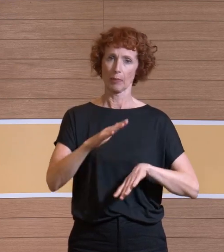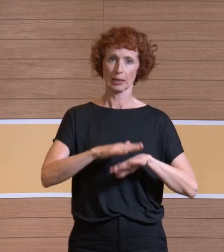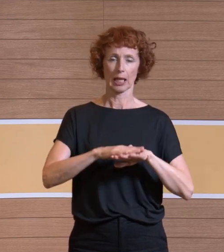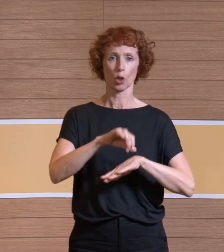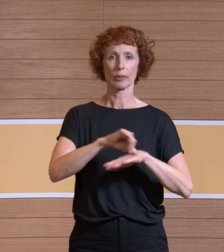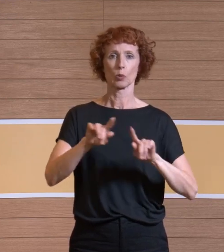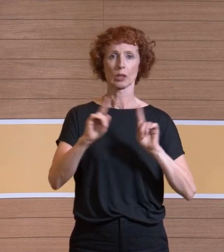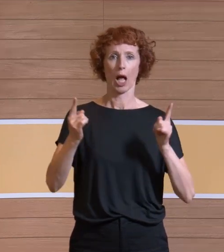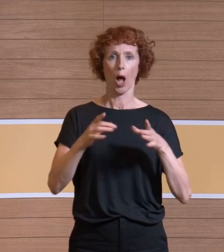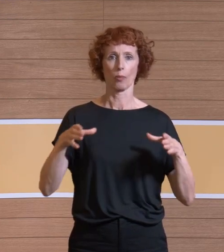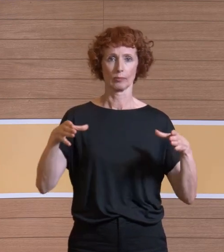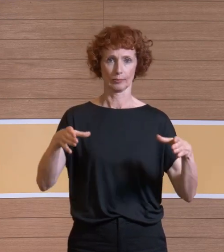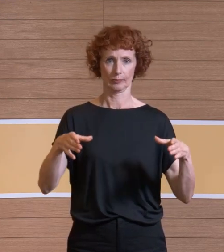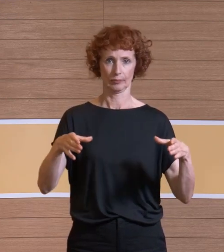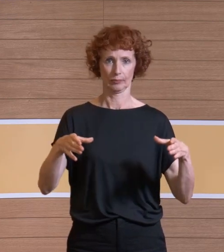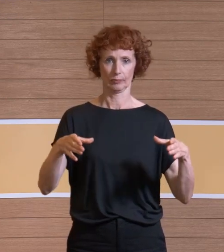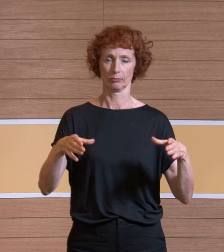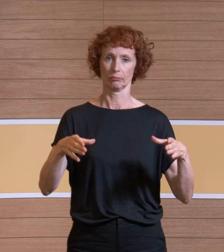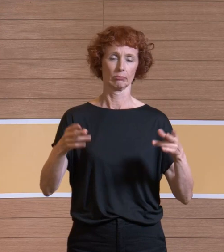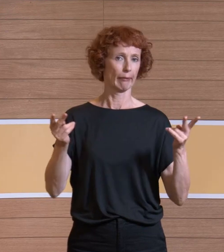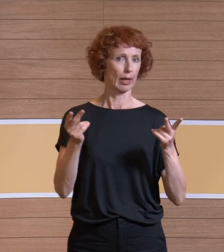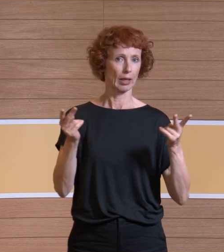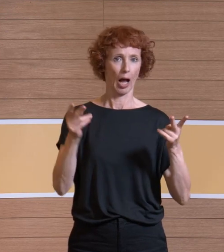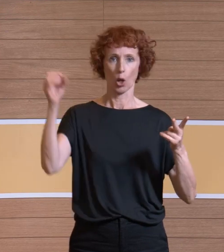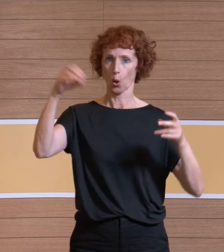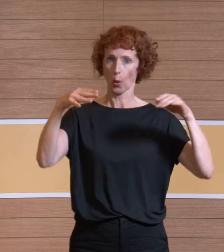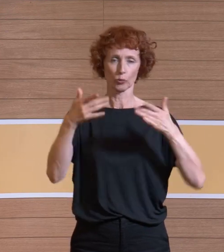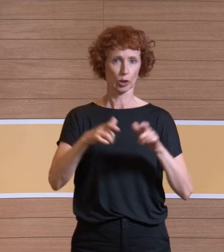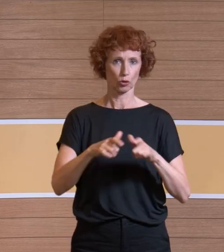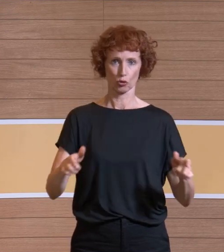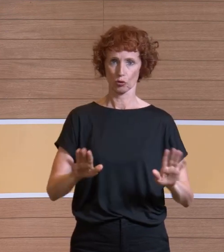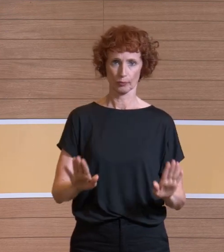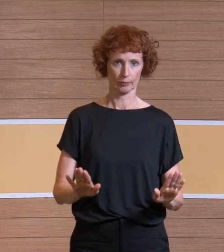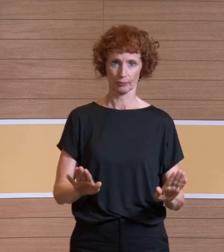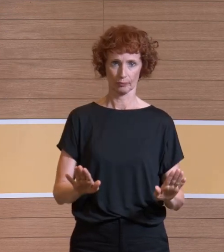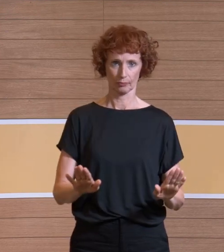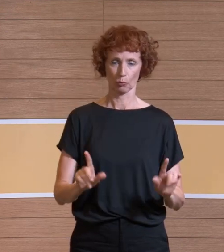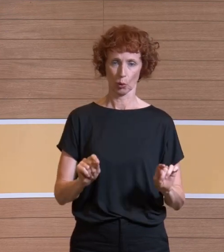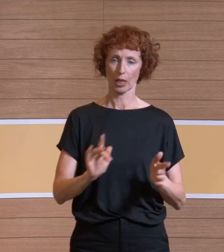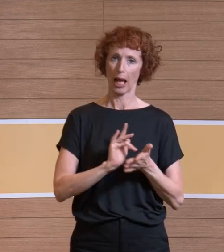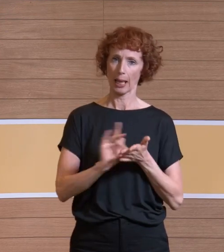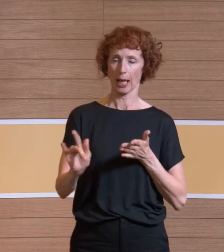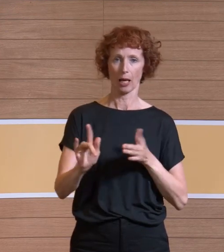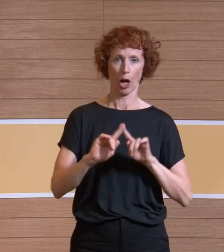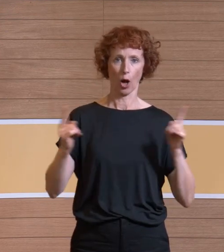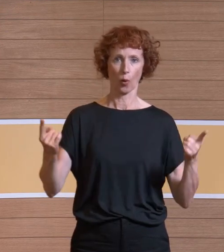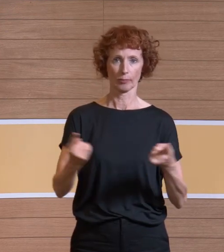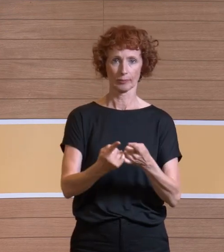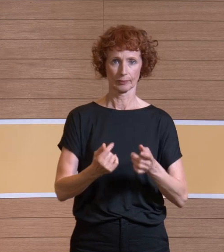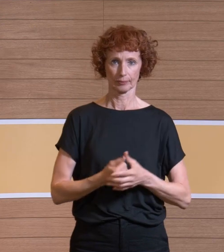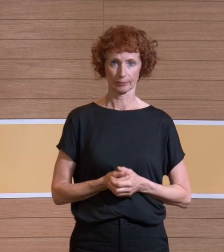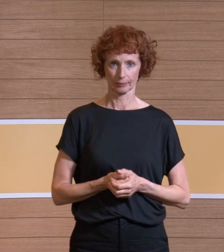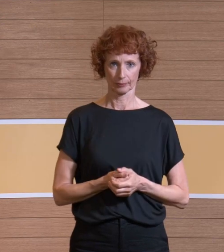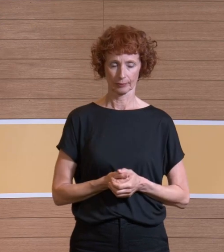ohne irgendwelche Beeinflussung von den OP-Leuchten oder dem OP-Tisch, also sozusagen ein leerer OP. Wir sehen hier